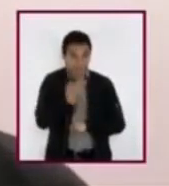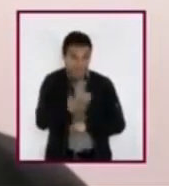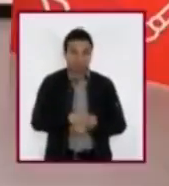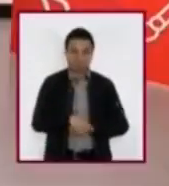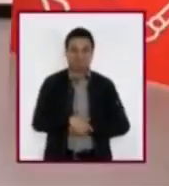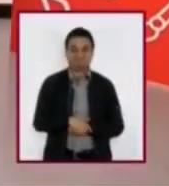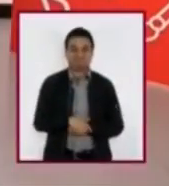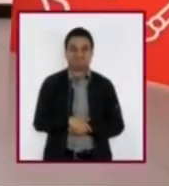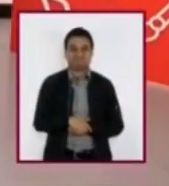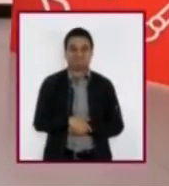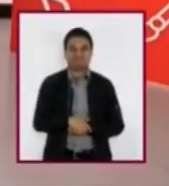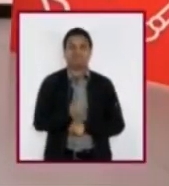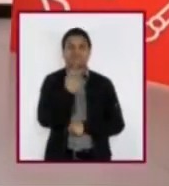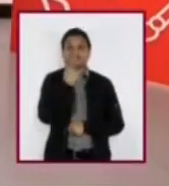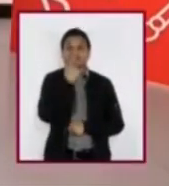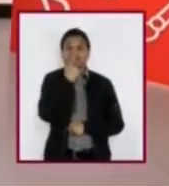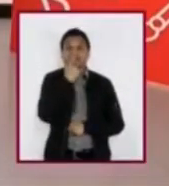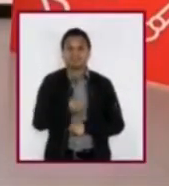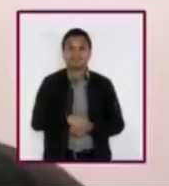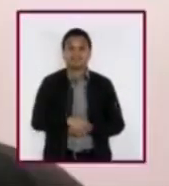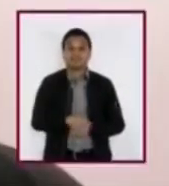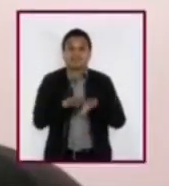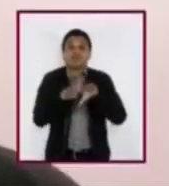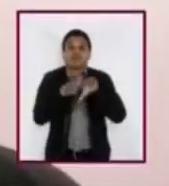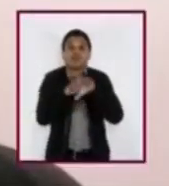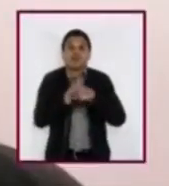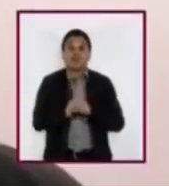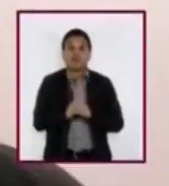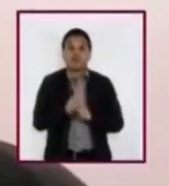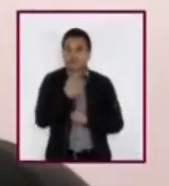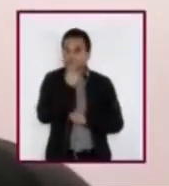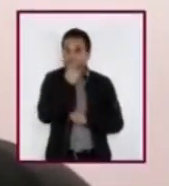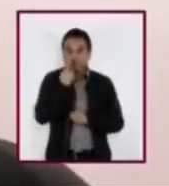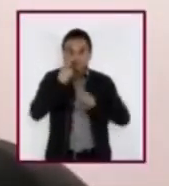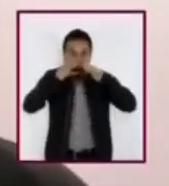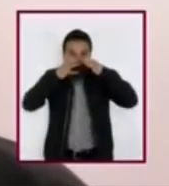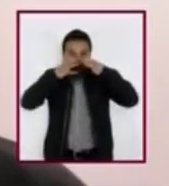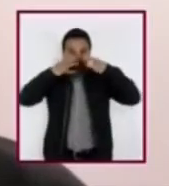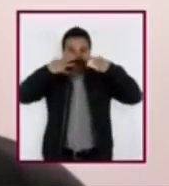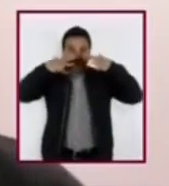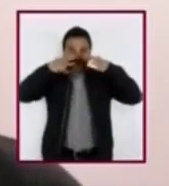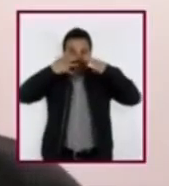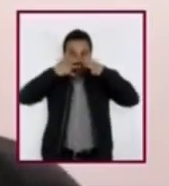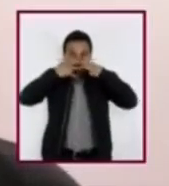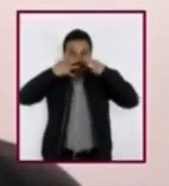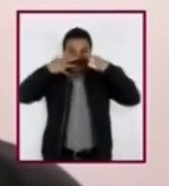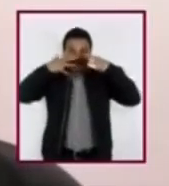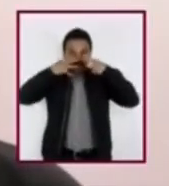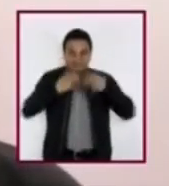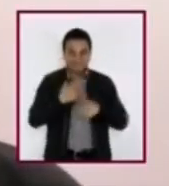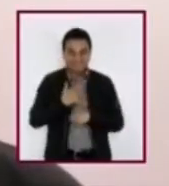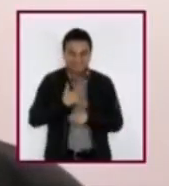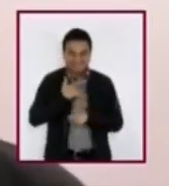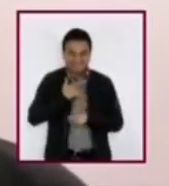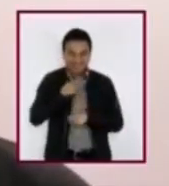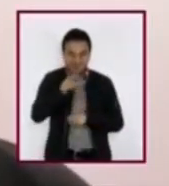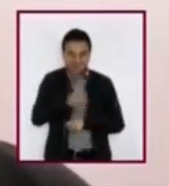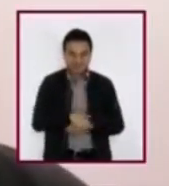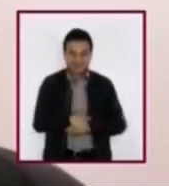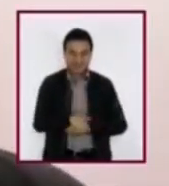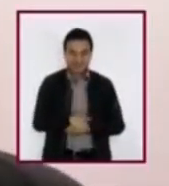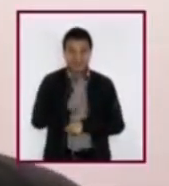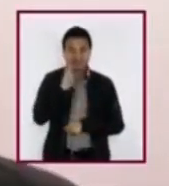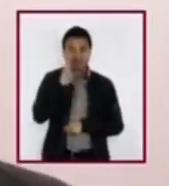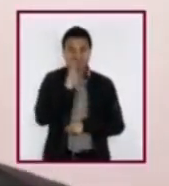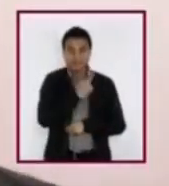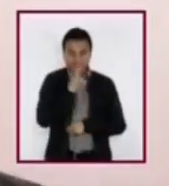Subamos a la nariz y sientan las fosas nasales abrirse y cerrarse cada vez que respiran.